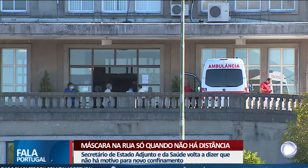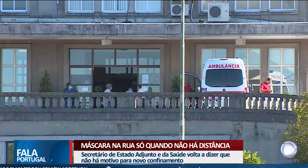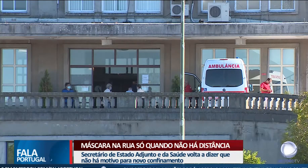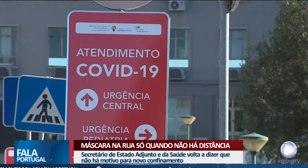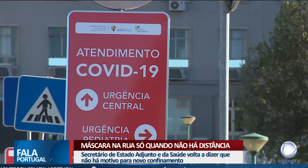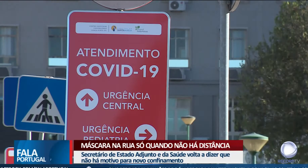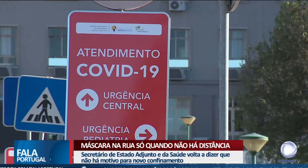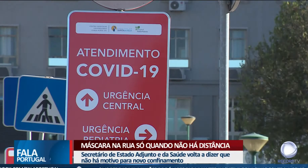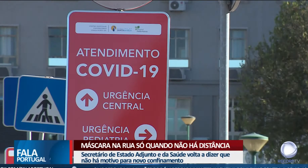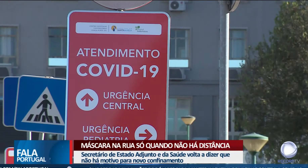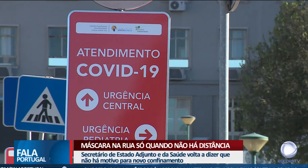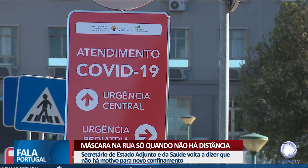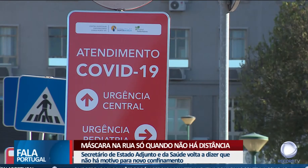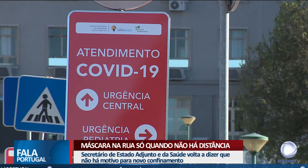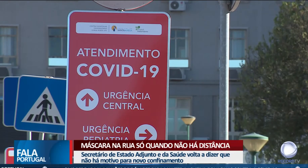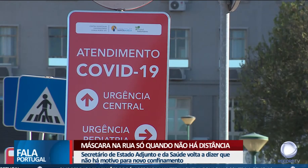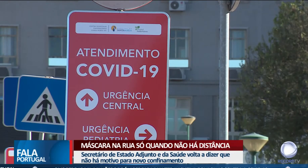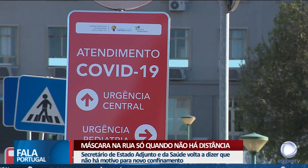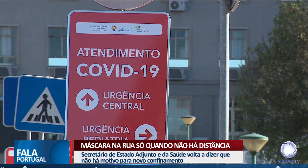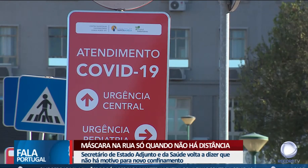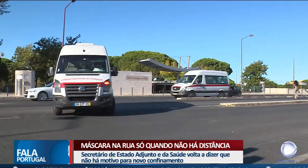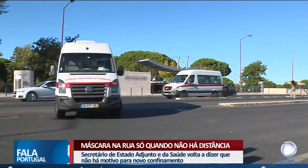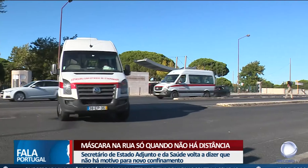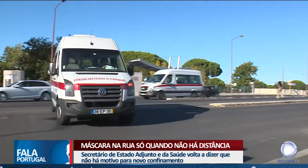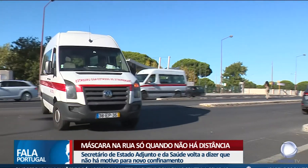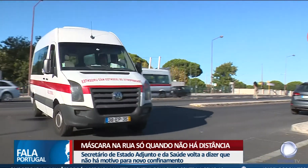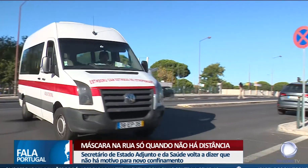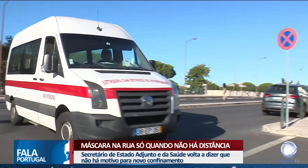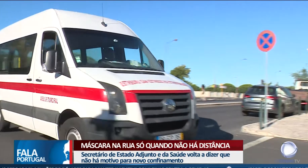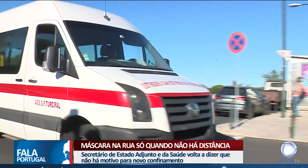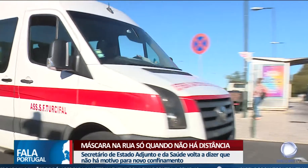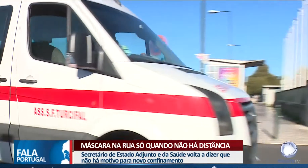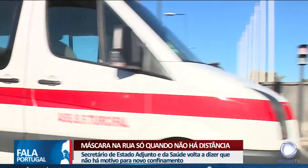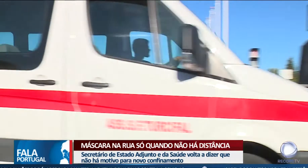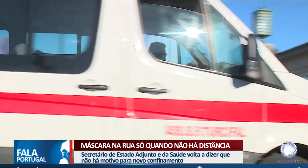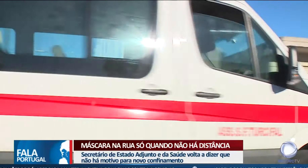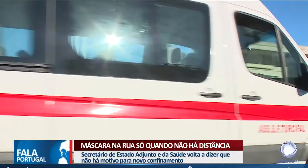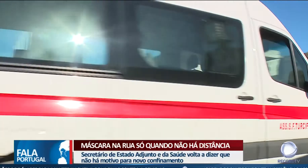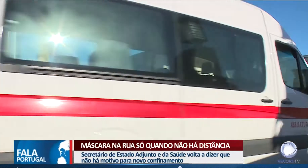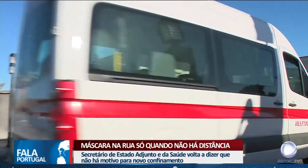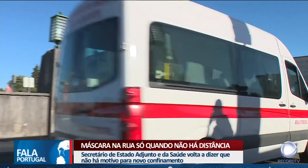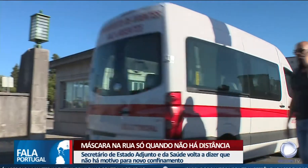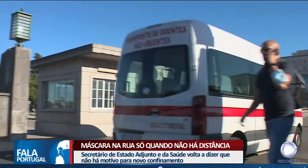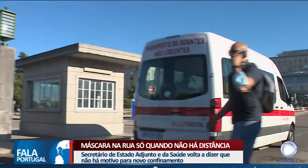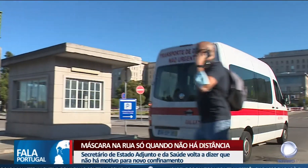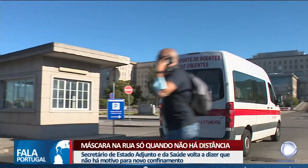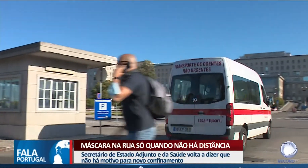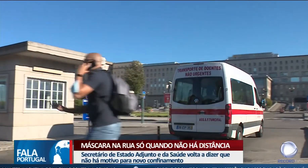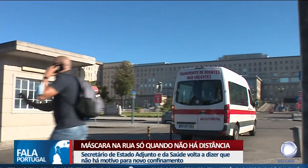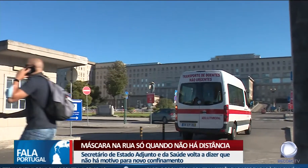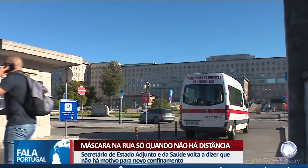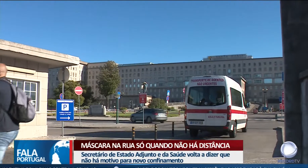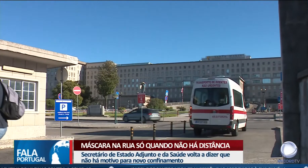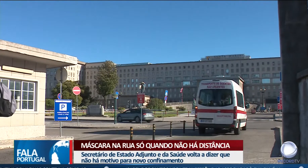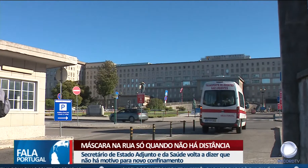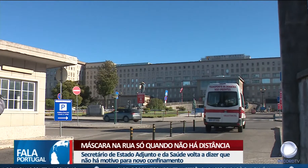novos casos de Covid-19. O mais recente boletim da DGS mostra ainda que há mais sete pessoas internadas, num total